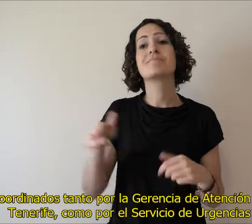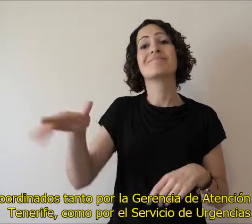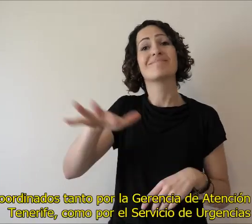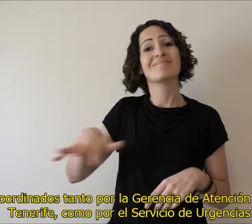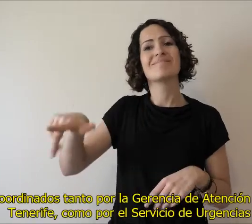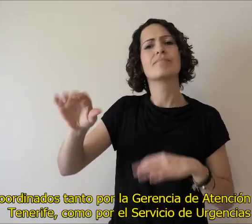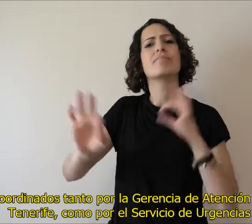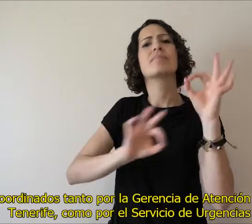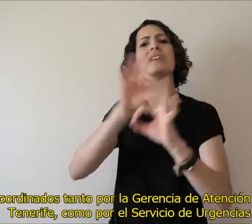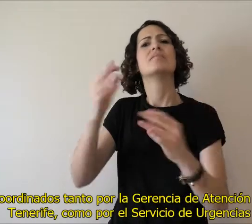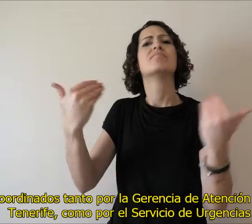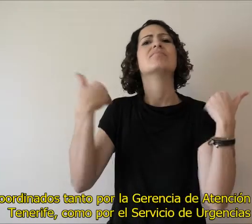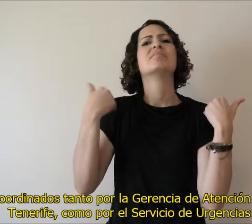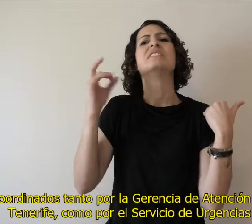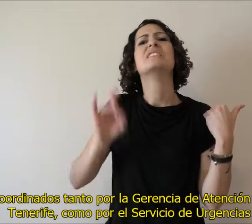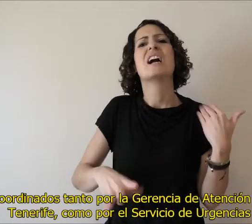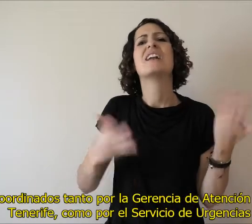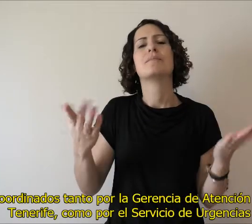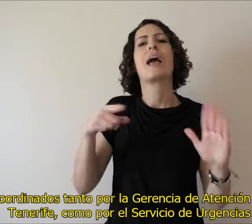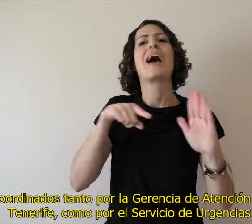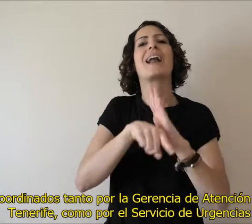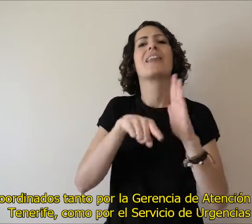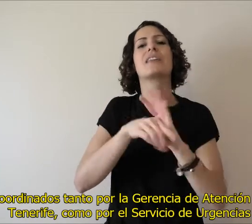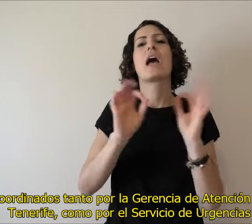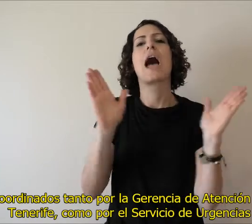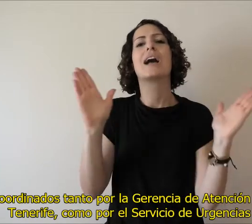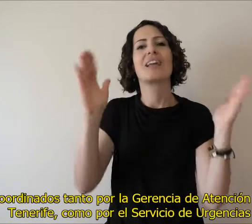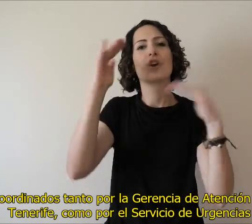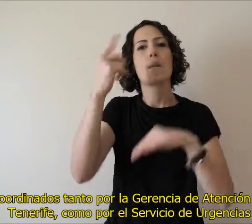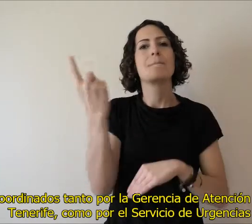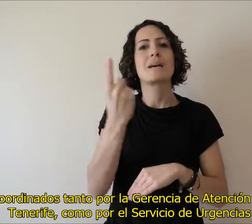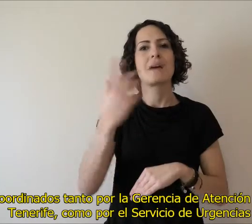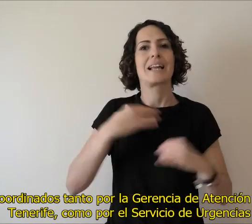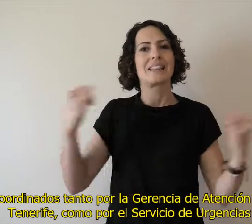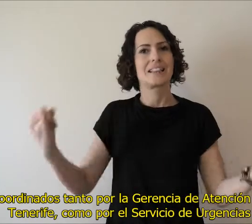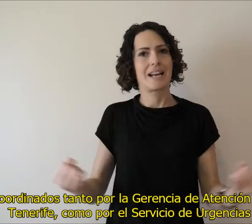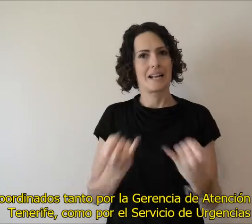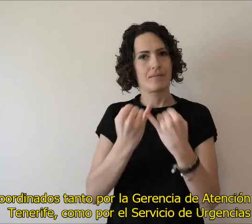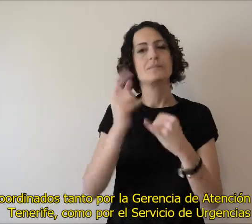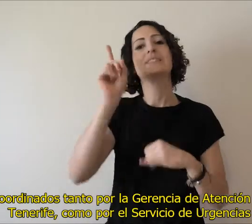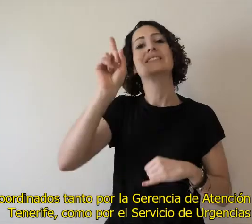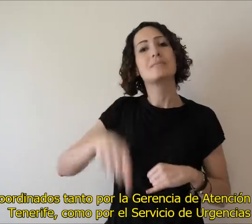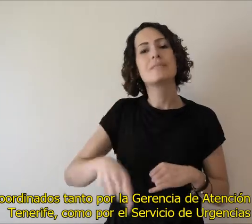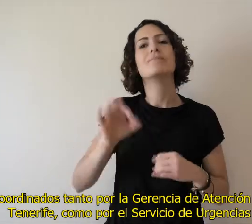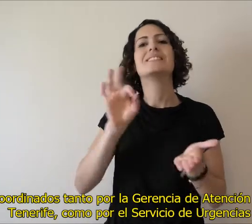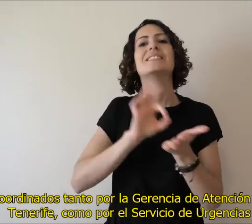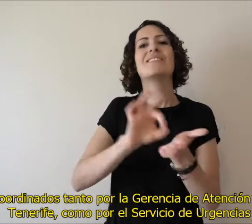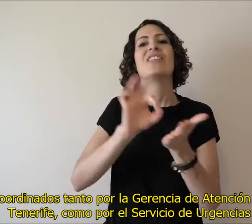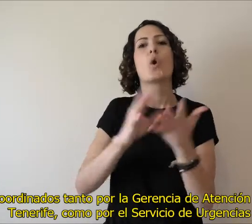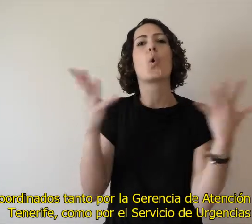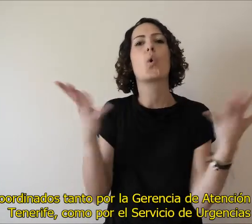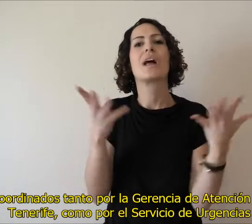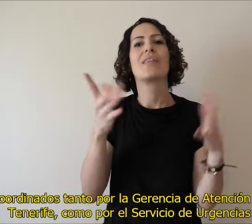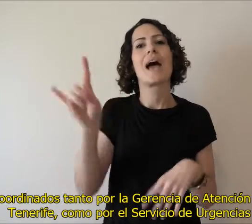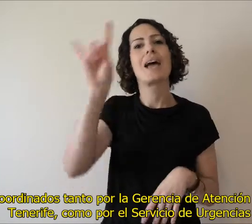coordinados tanto por la Gerencia de Atención Primaria de Tenerife como por el Servicio de Urgencias Canario.